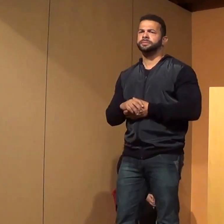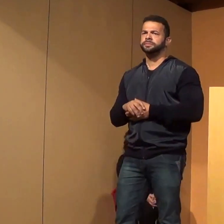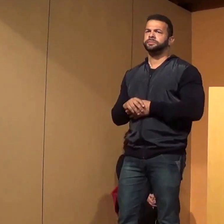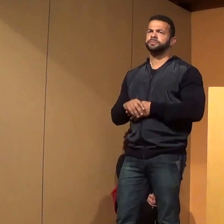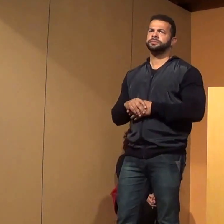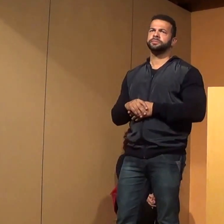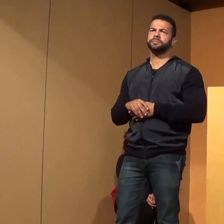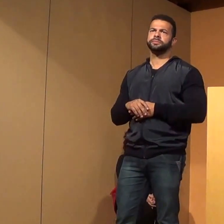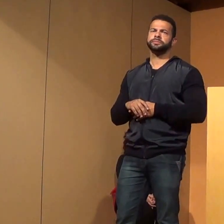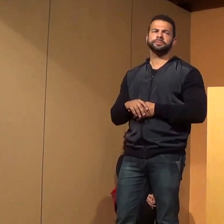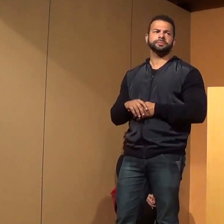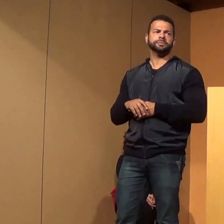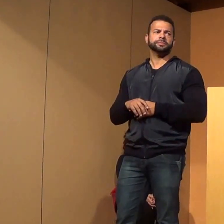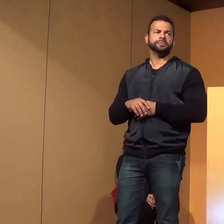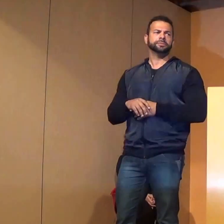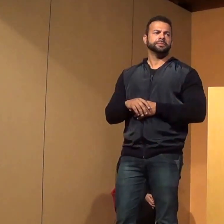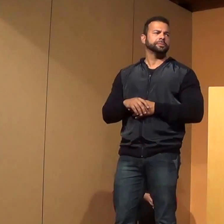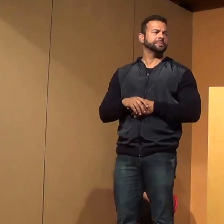Obrigado.